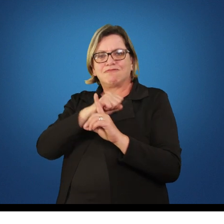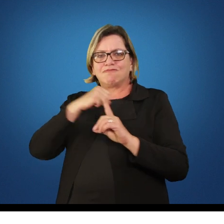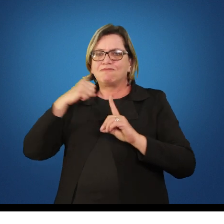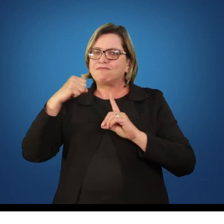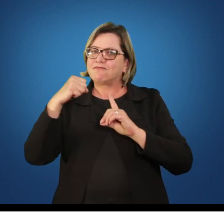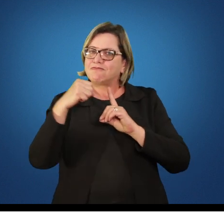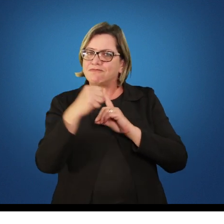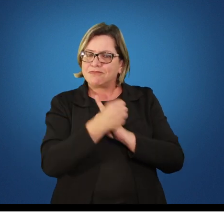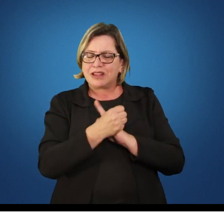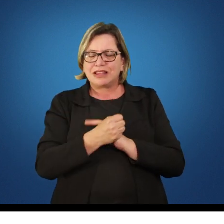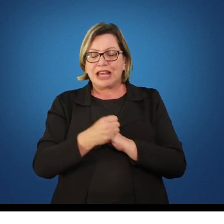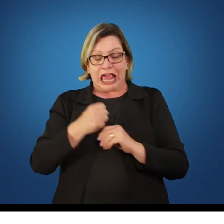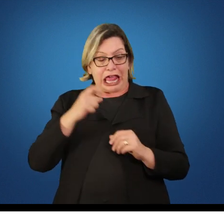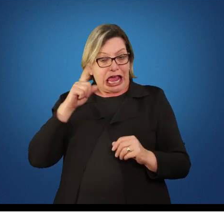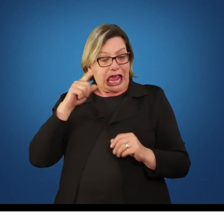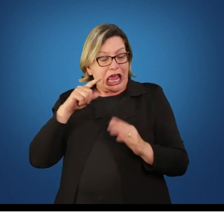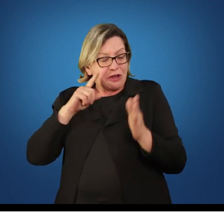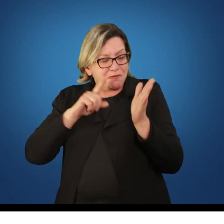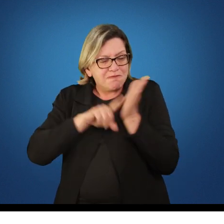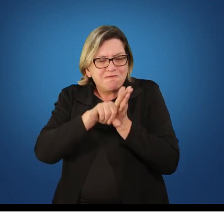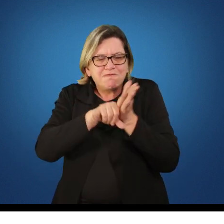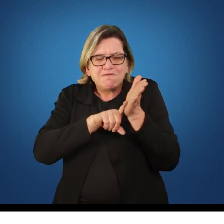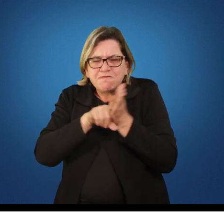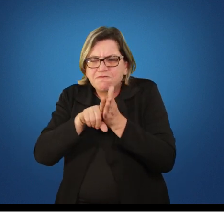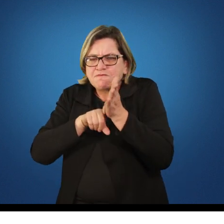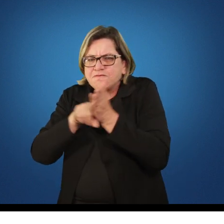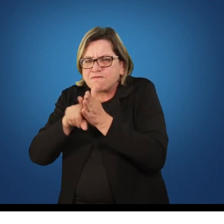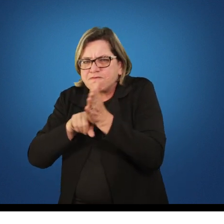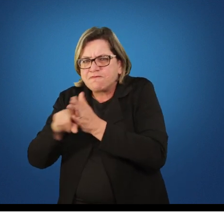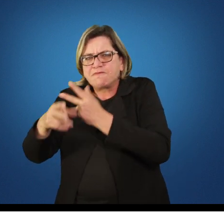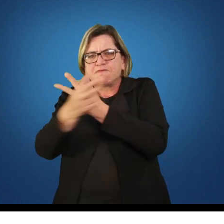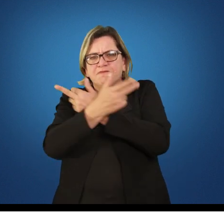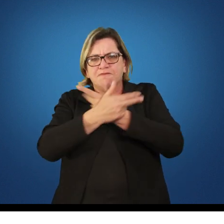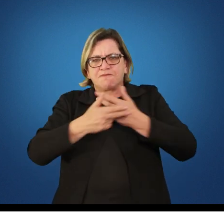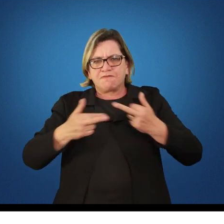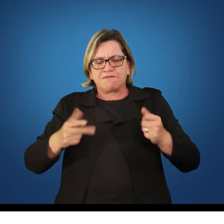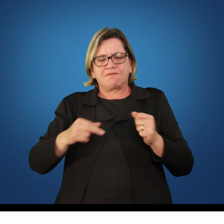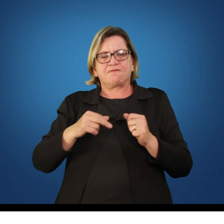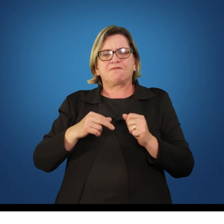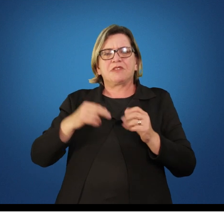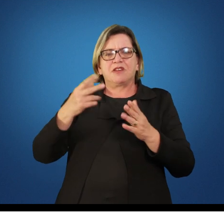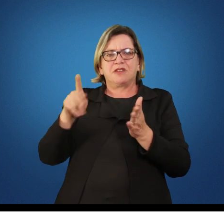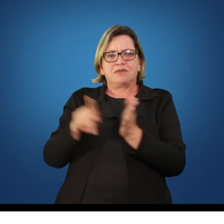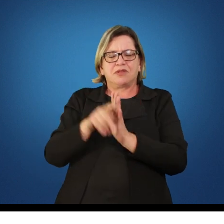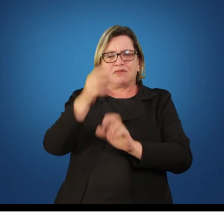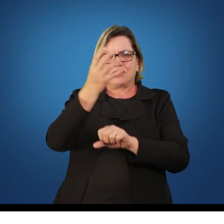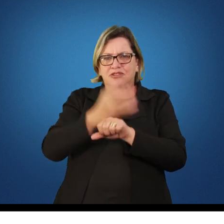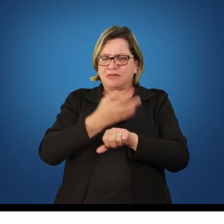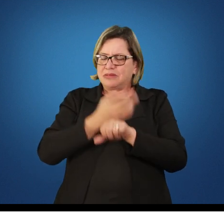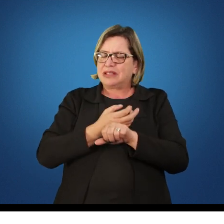pesquisei ali em todos os elementos dessa disciplina lá na UNB no